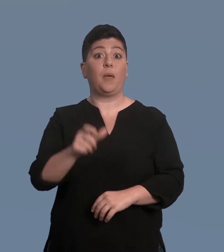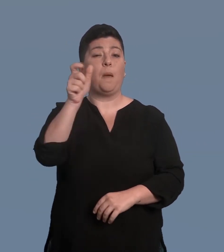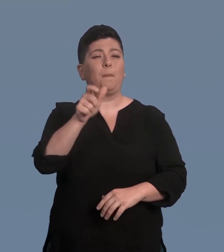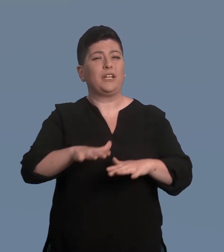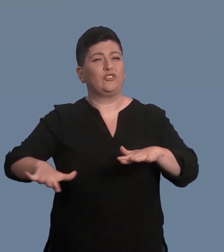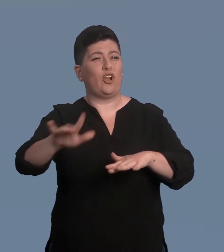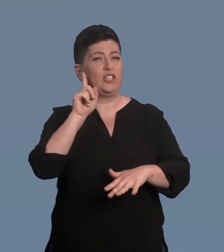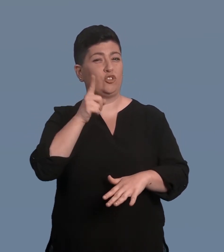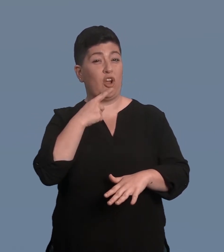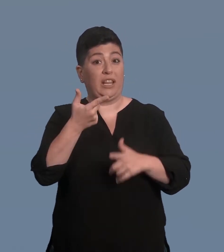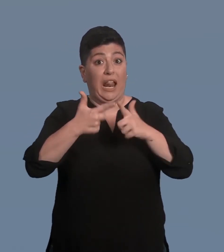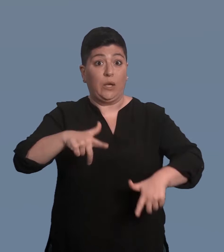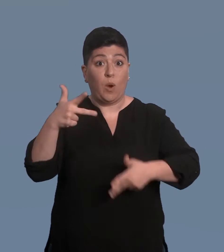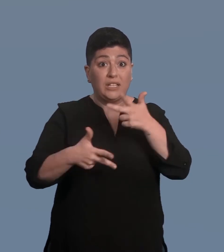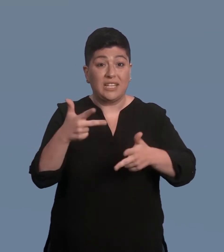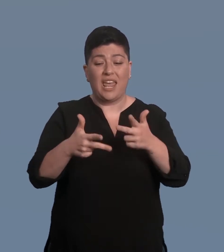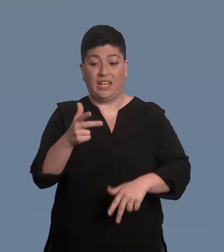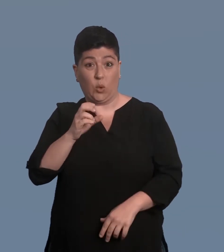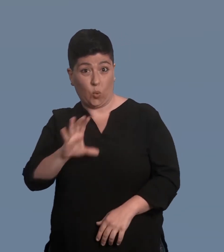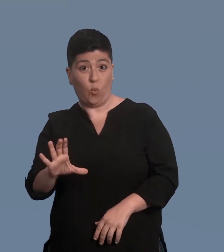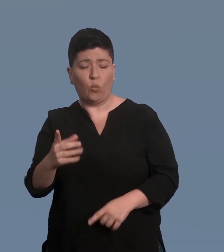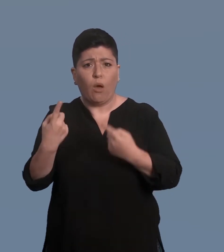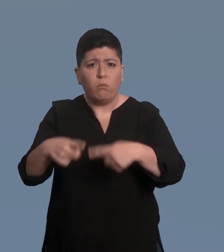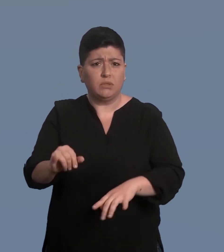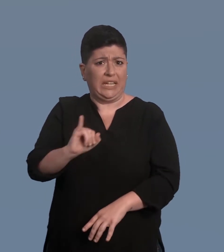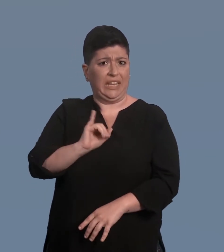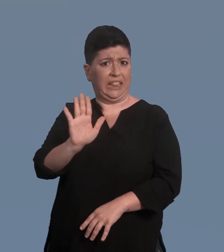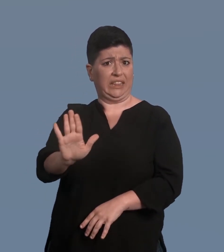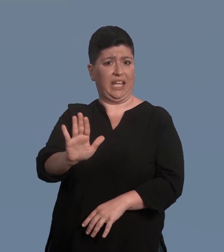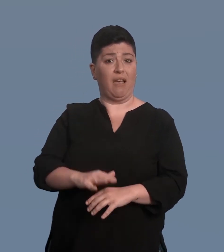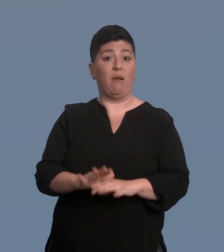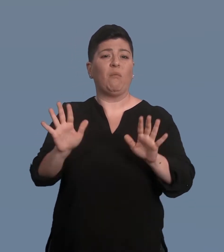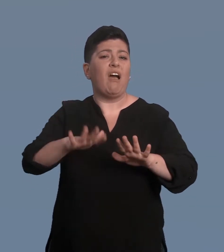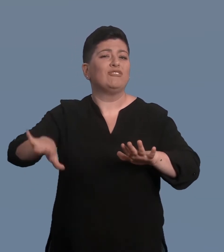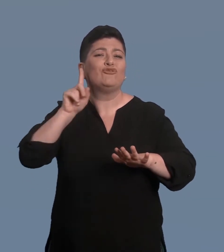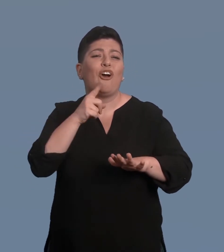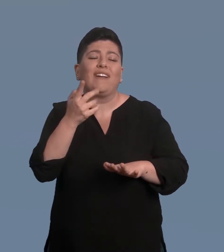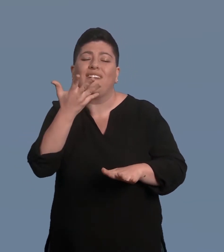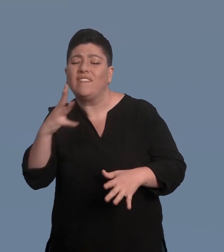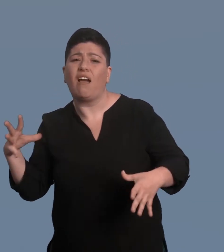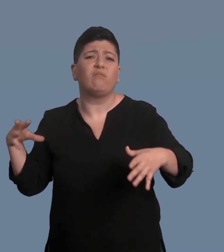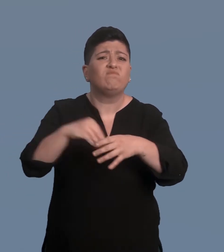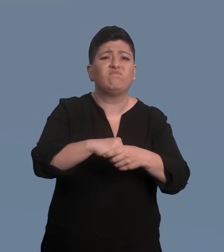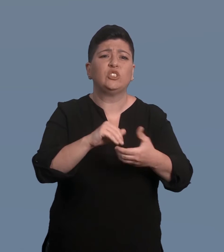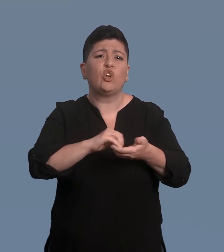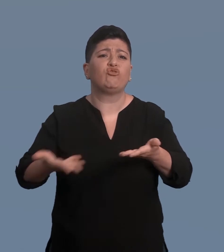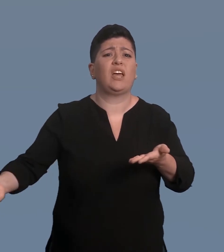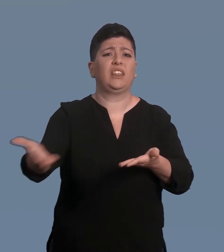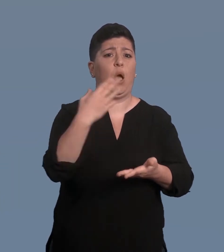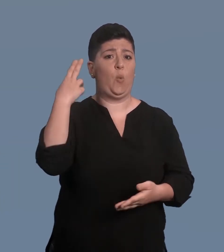non udenti, la lingua dei segni e la cultura dei sordi sono parte dell'identità. D'altra parte, però, le persone non udenti vogliono